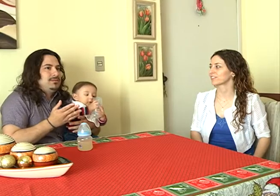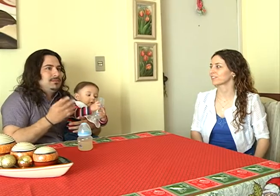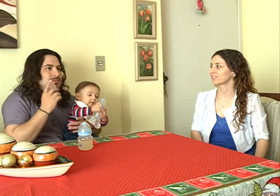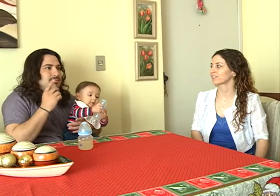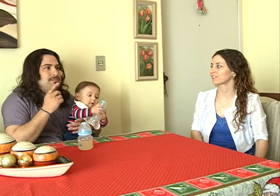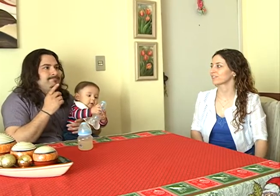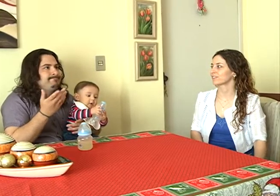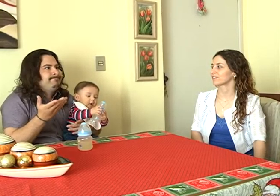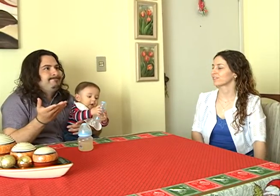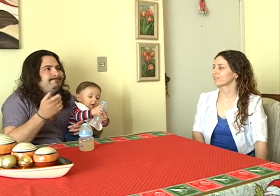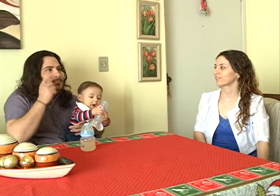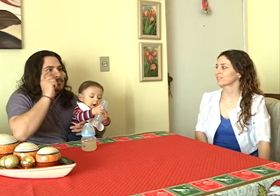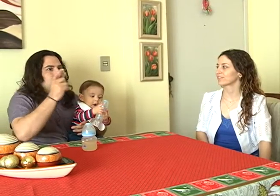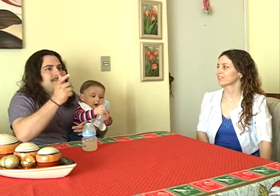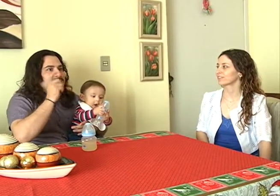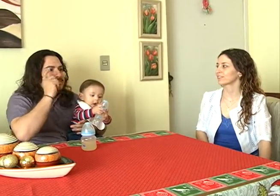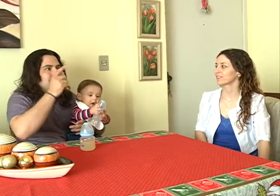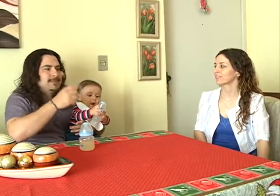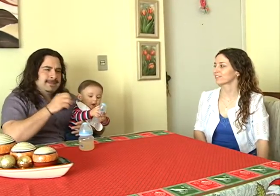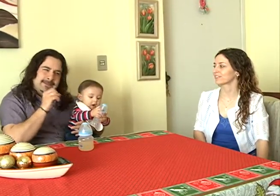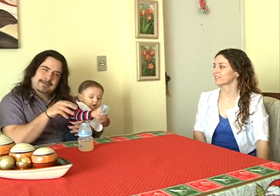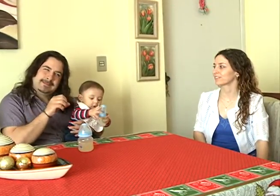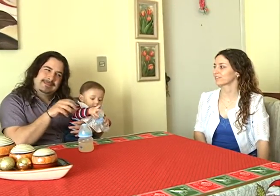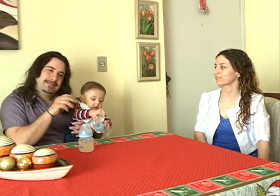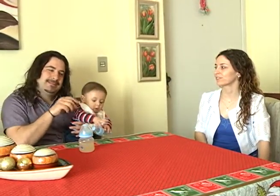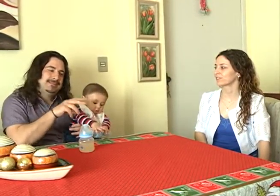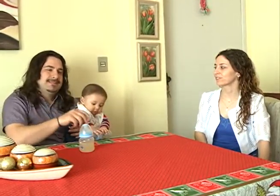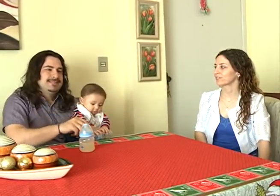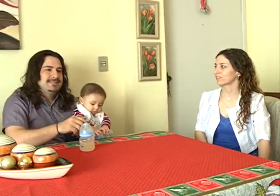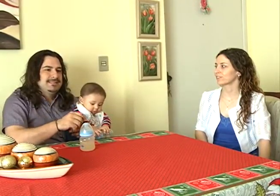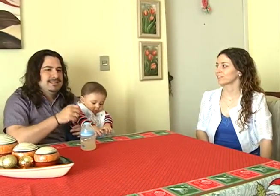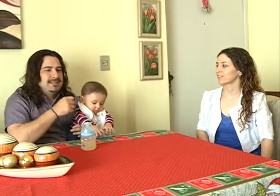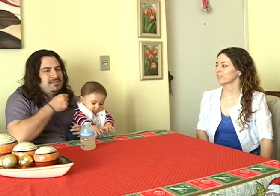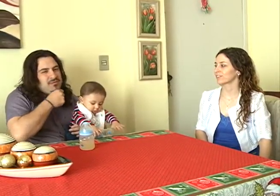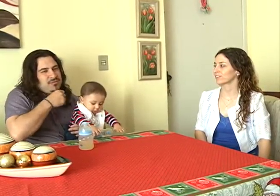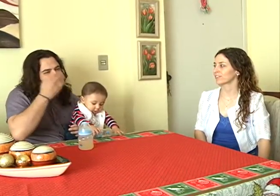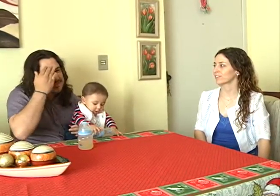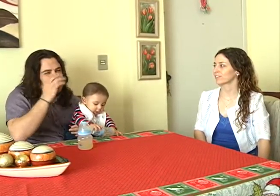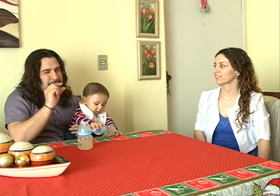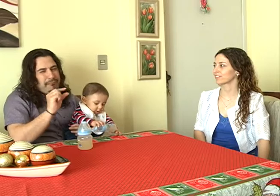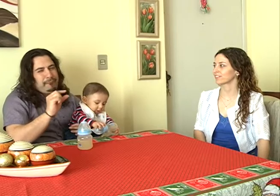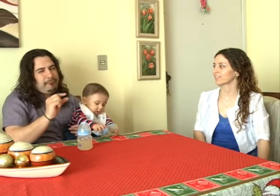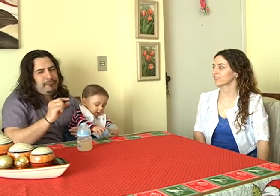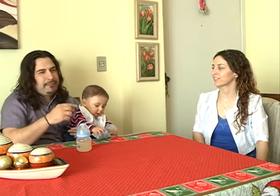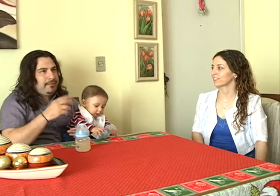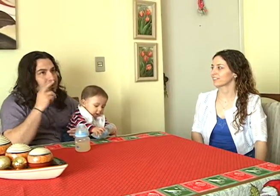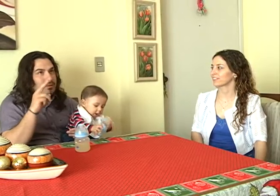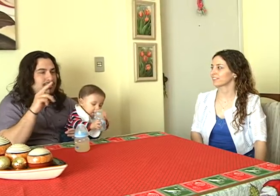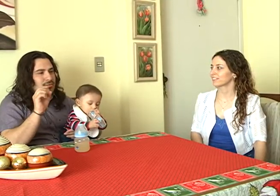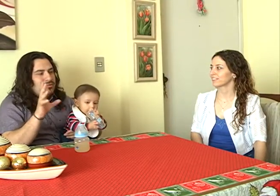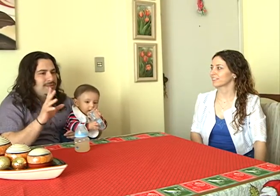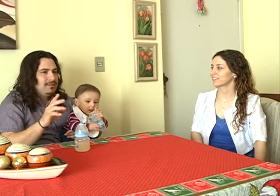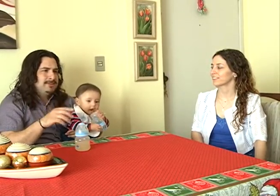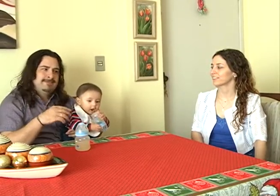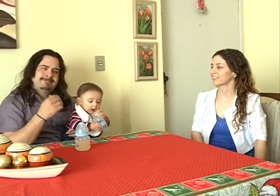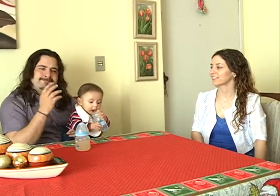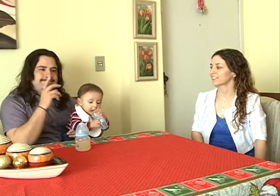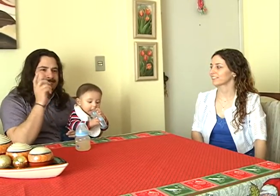Português se aprende. Ele é ouvinte. Mas libras é difícil. Precisa ter atenção. Eu tento ensinar. Ela fica braba,